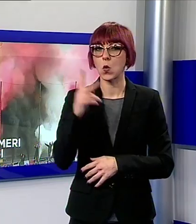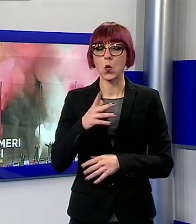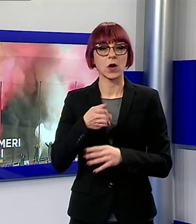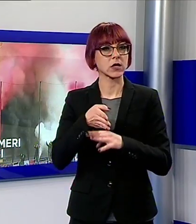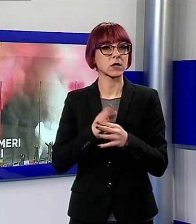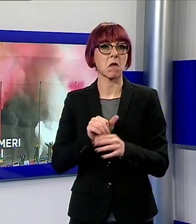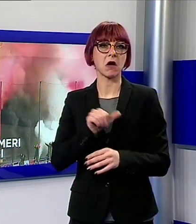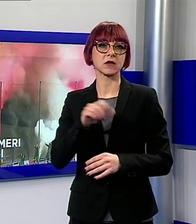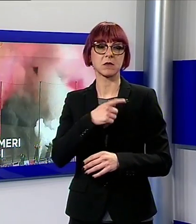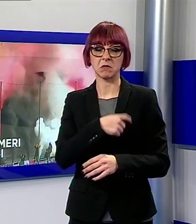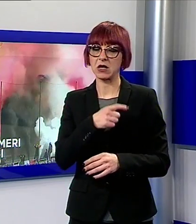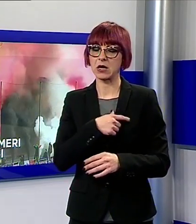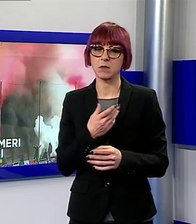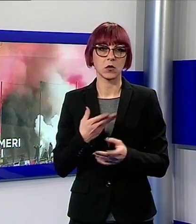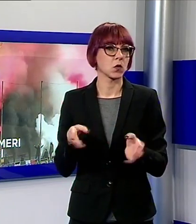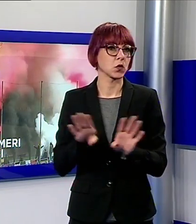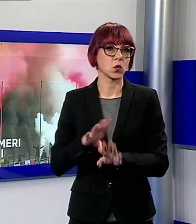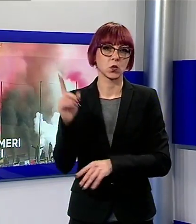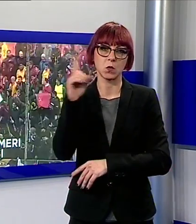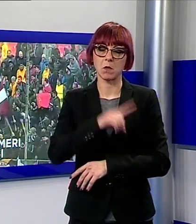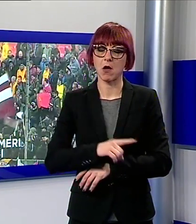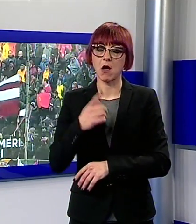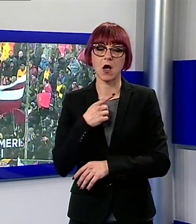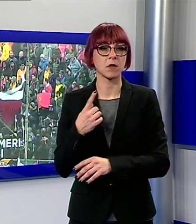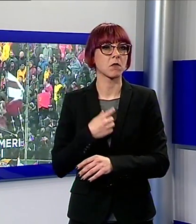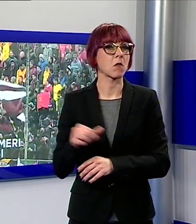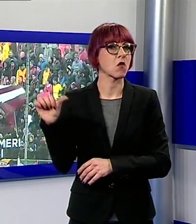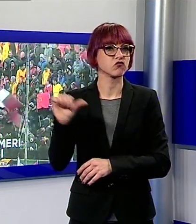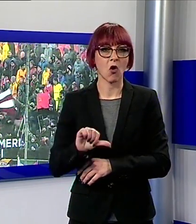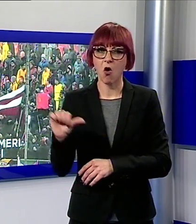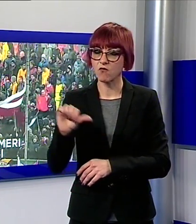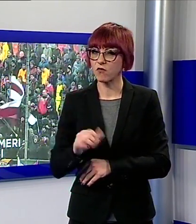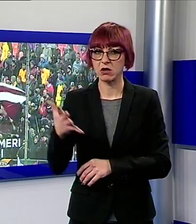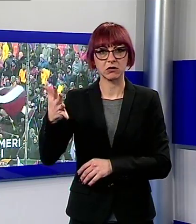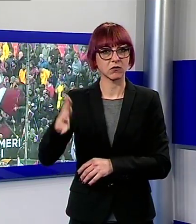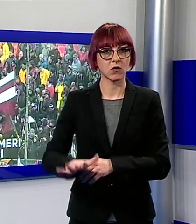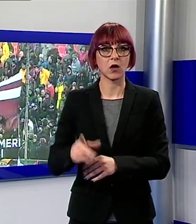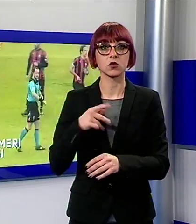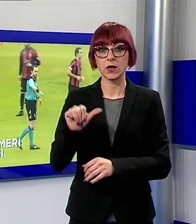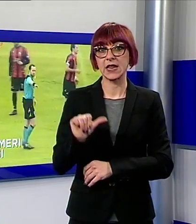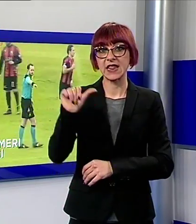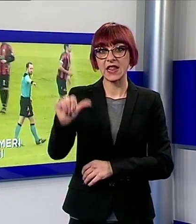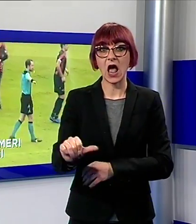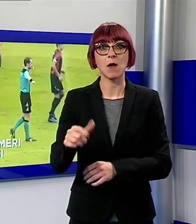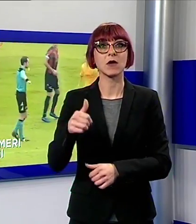del campionato con una serie di sconfitte che hanno complicato statistiche e classifica sabato amichevole con il Carpi